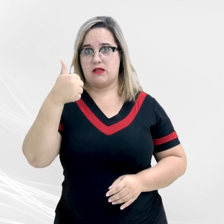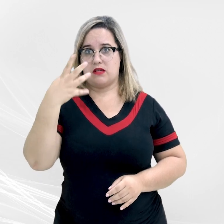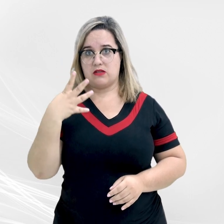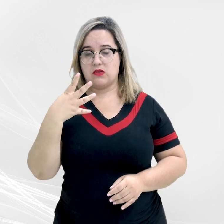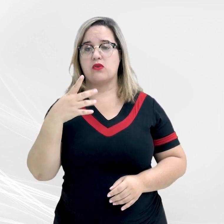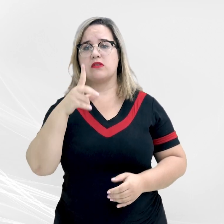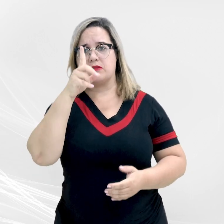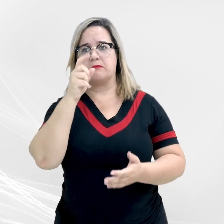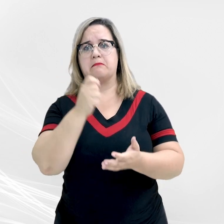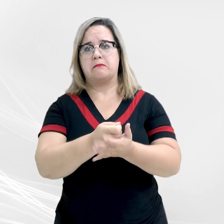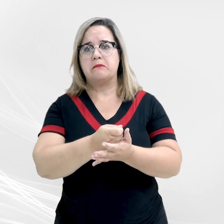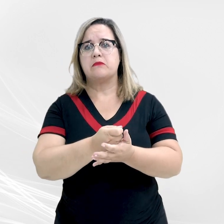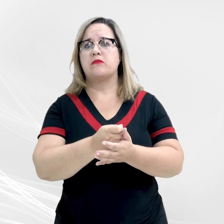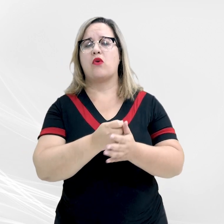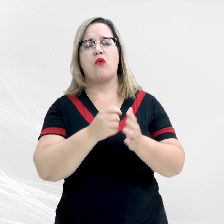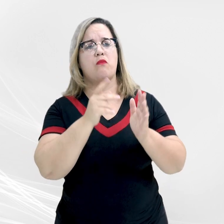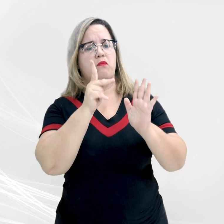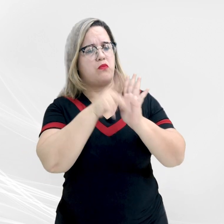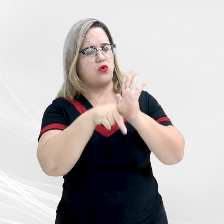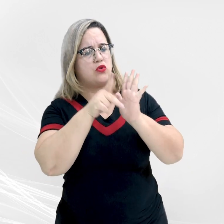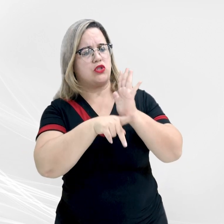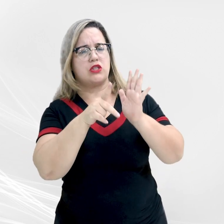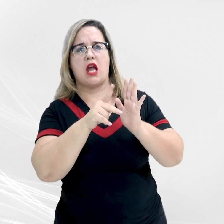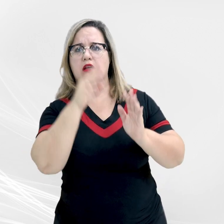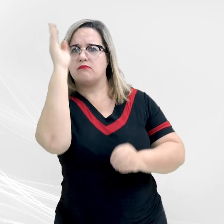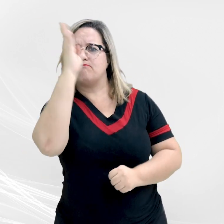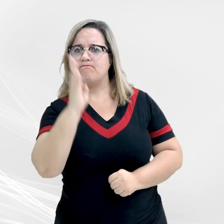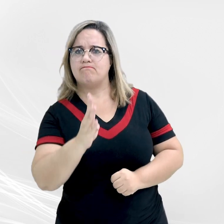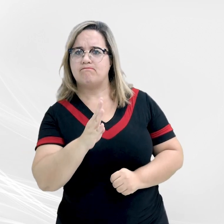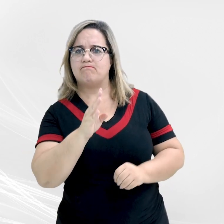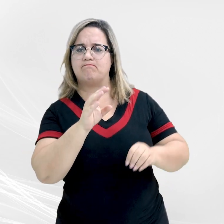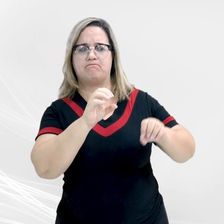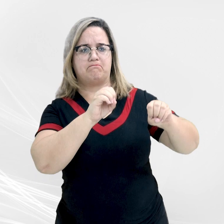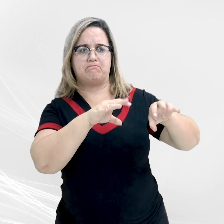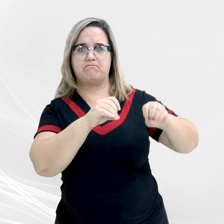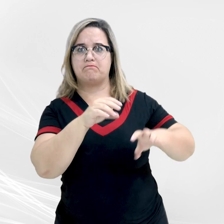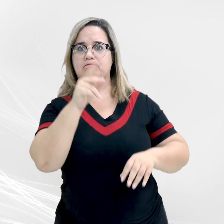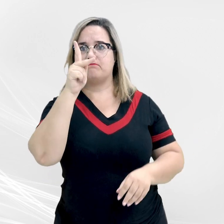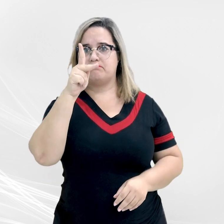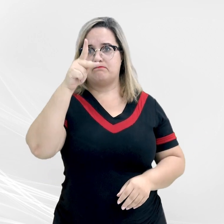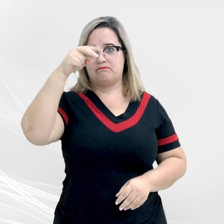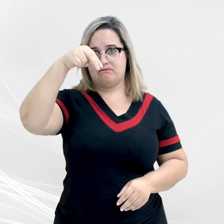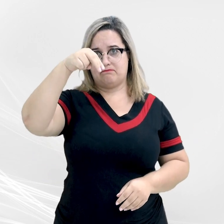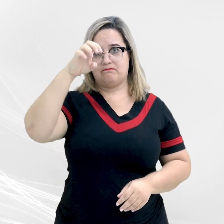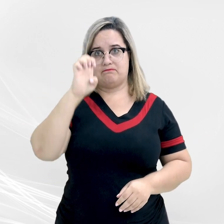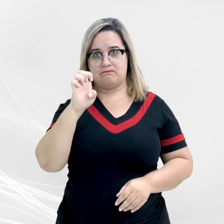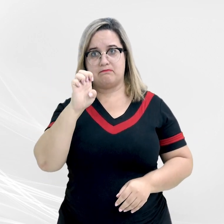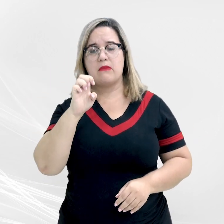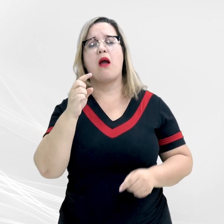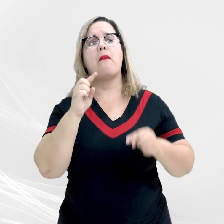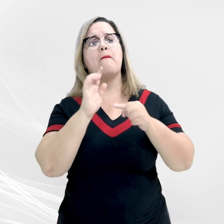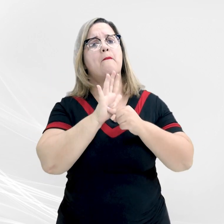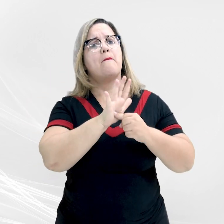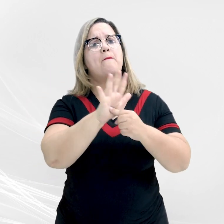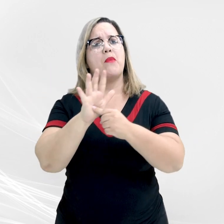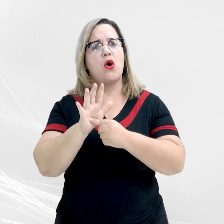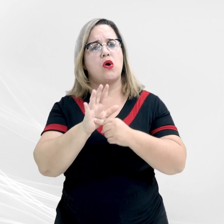que estabeleceu o Plano Nacional de Educação, PNE, aponta a educação inclusiva